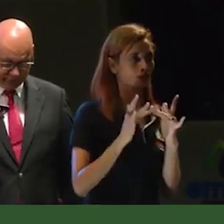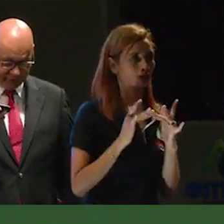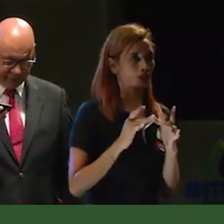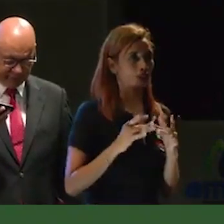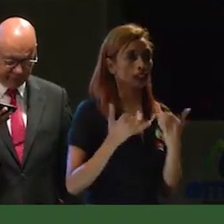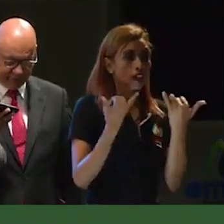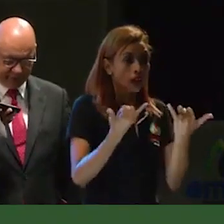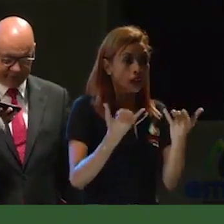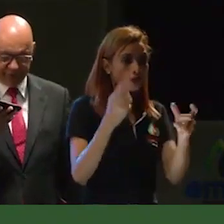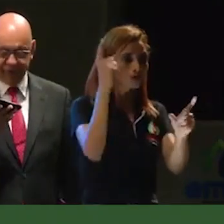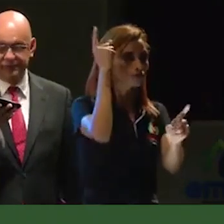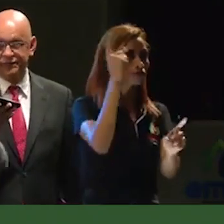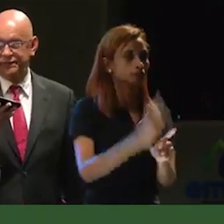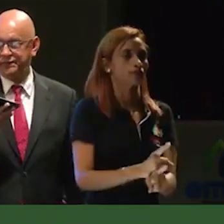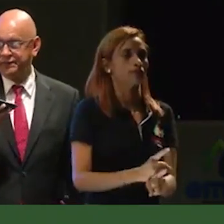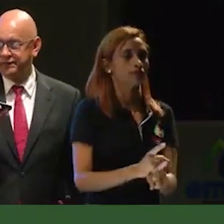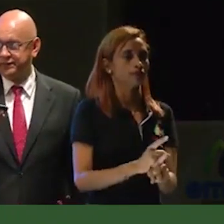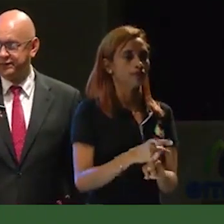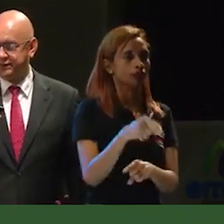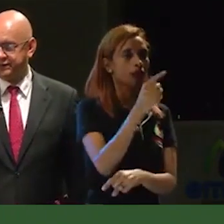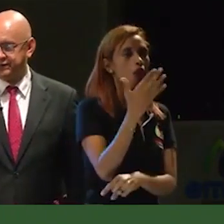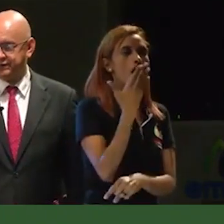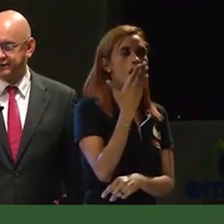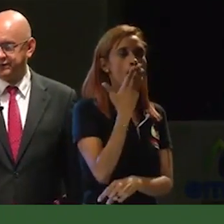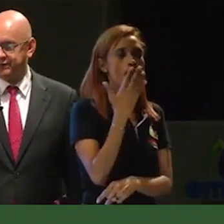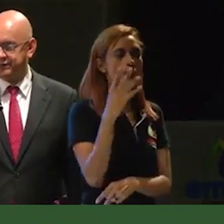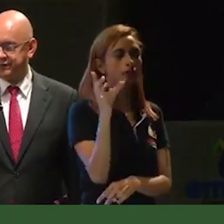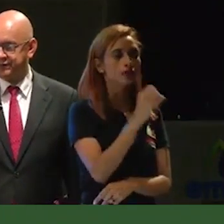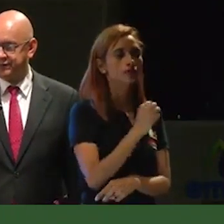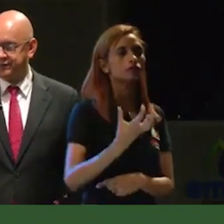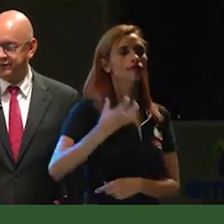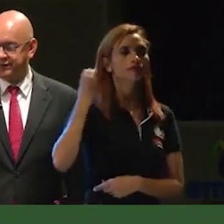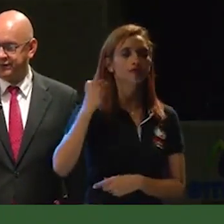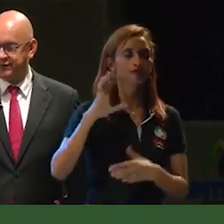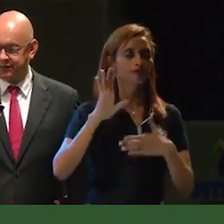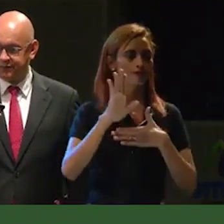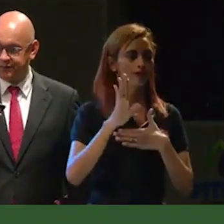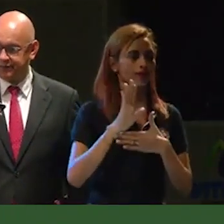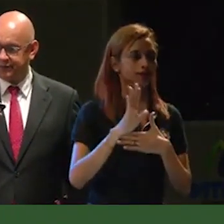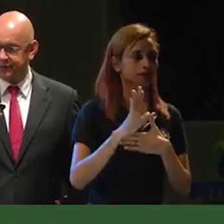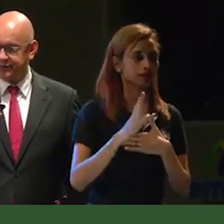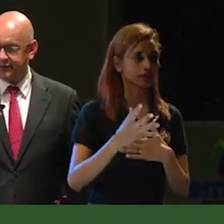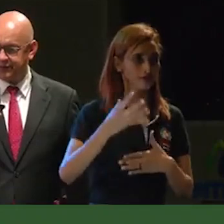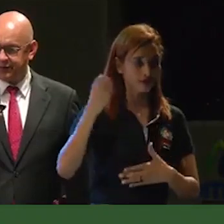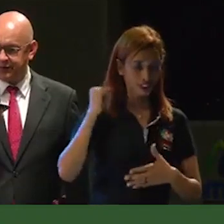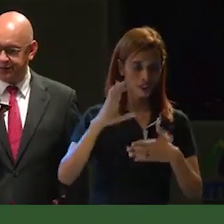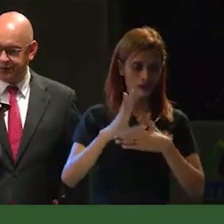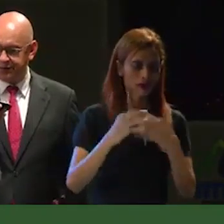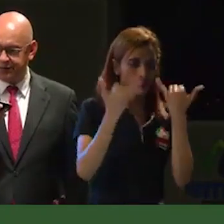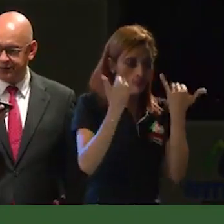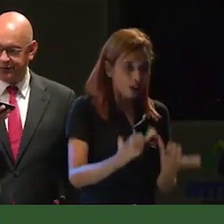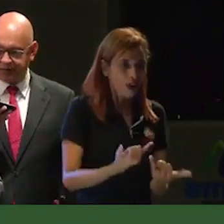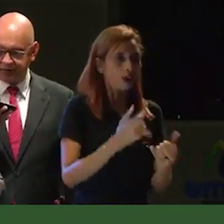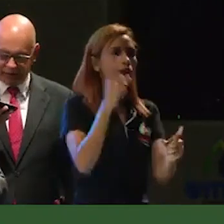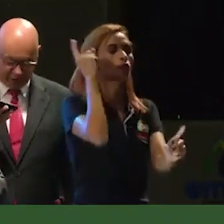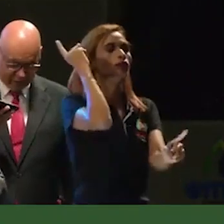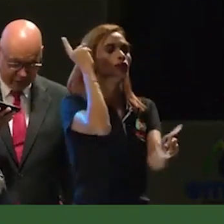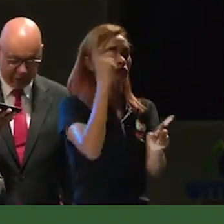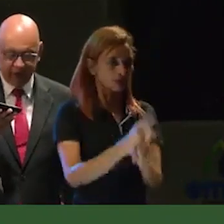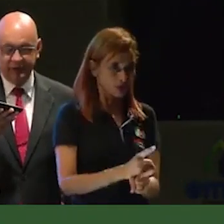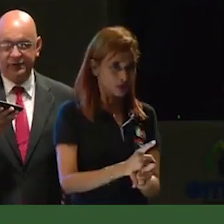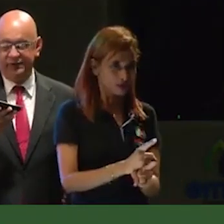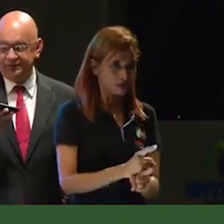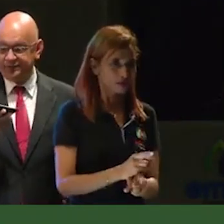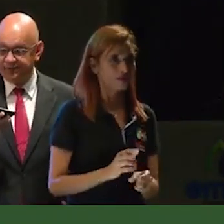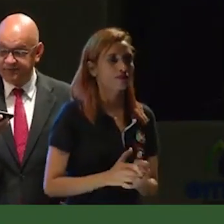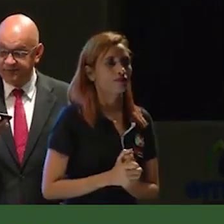le cumple al municipio de Calarcá la palabra que honramos en el momento en que era candidato a la alcaldía